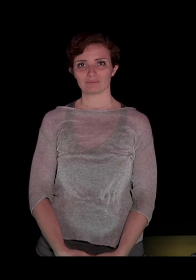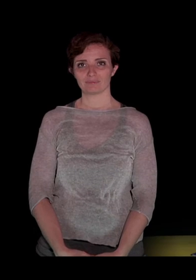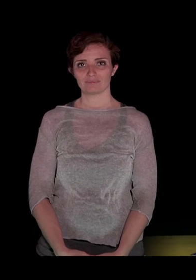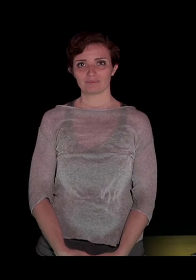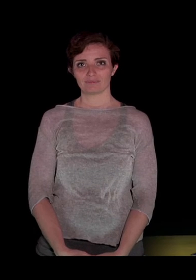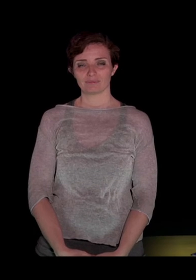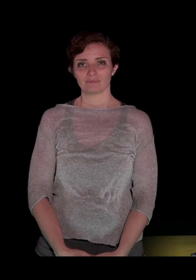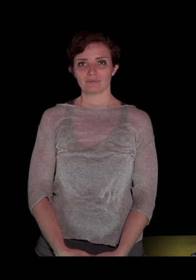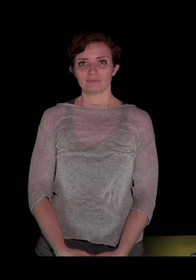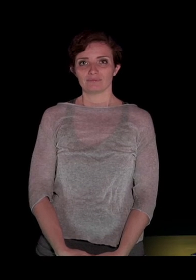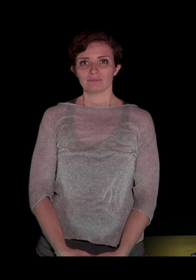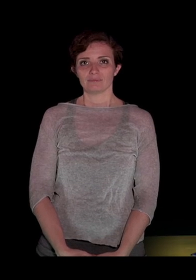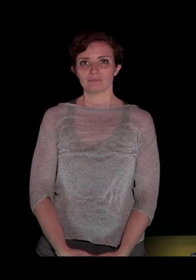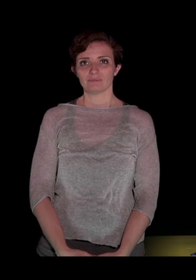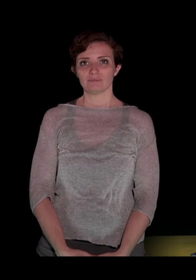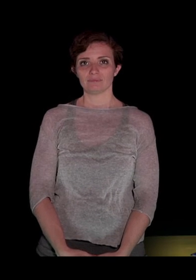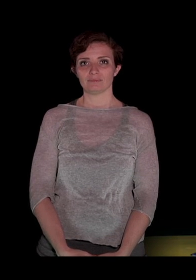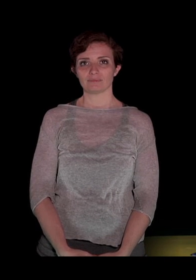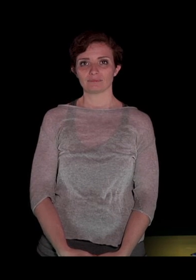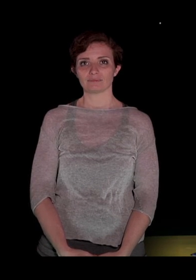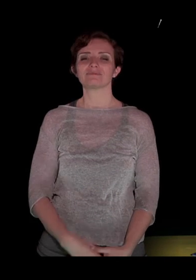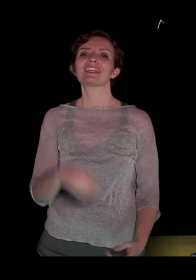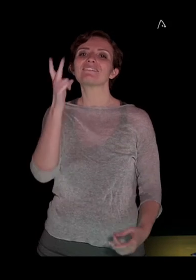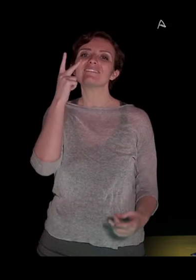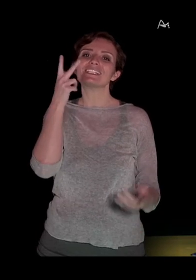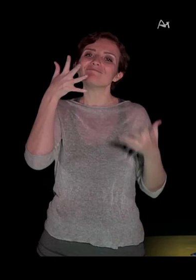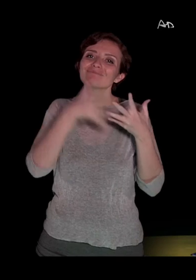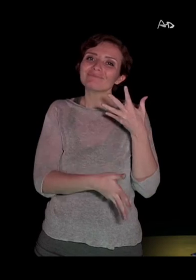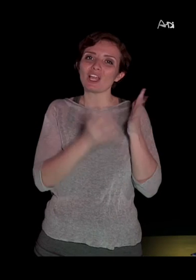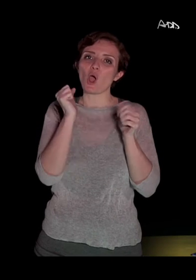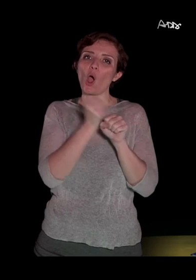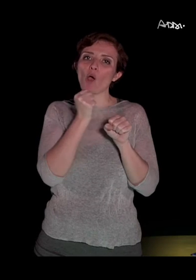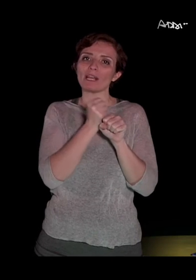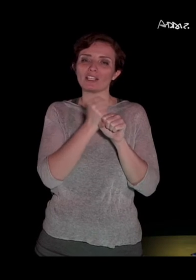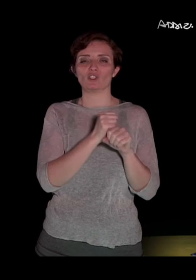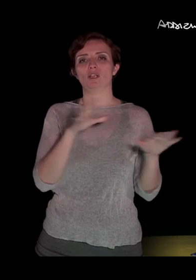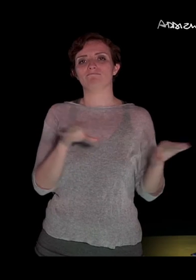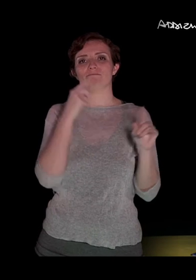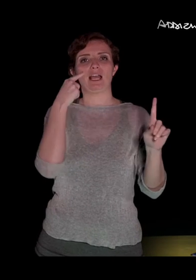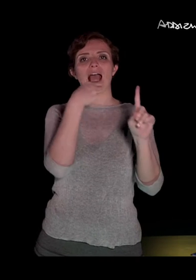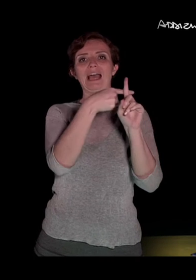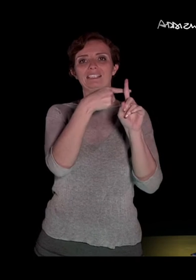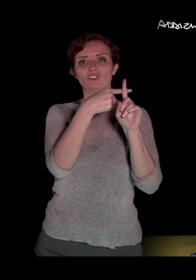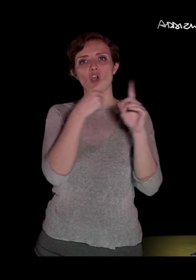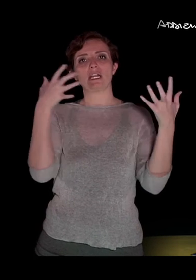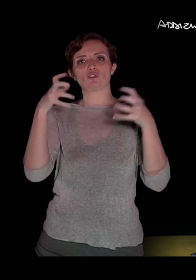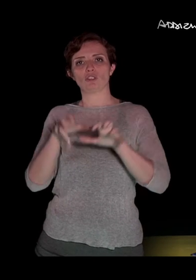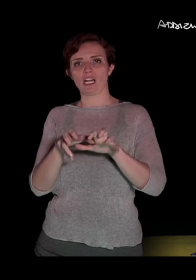Andiamo a vedere più nel dettaglio quelle che sono le operazioni. Cominciamo a vedere l'addizione e la sottrazione tra i monomi, quindi addizione